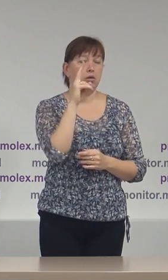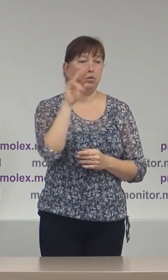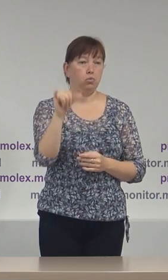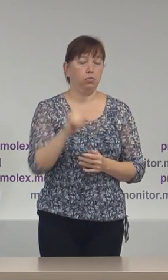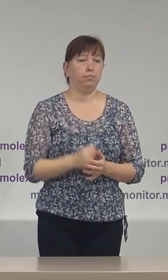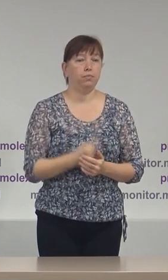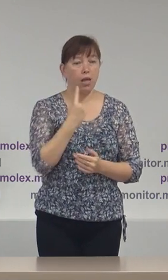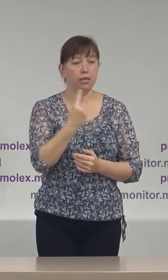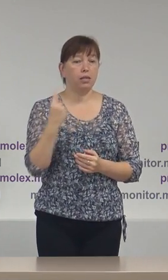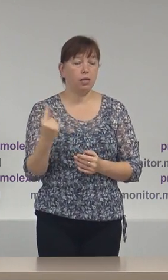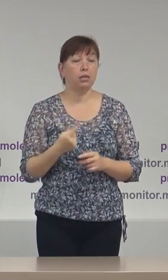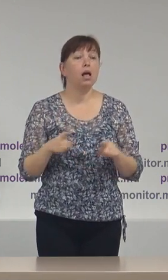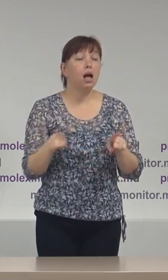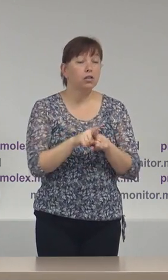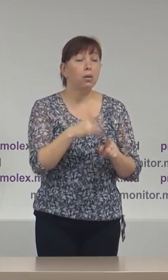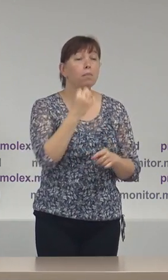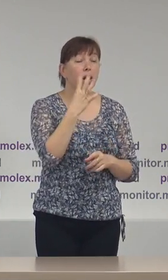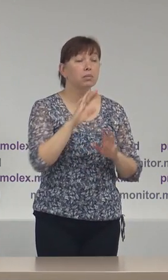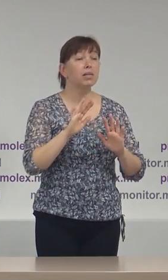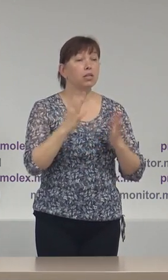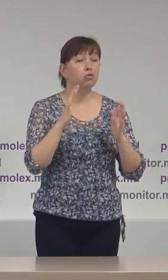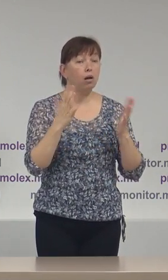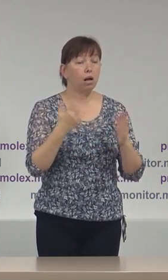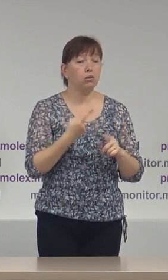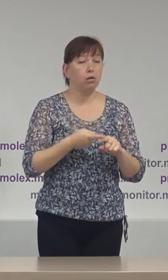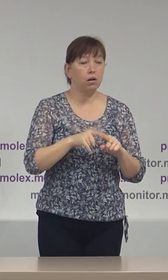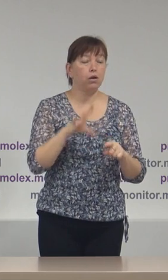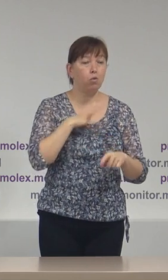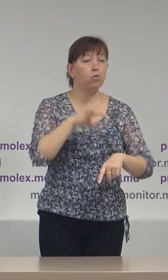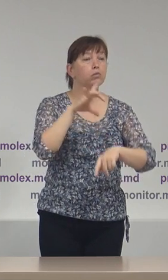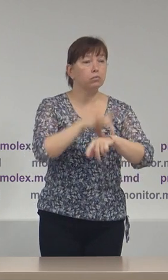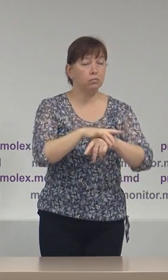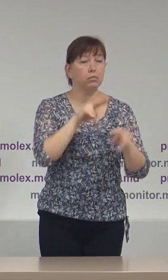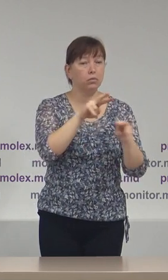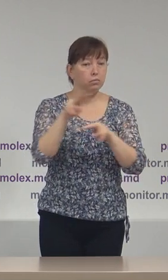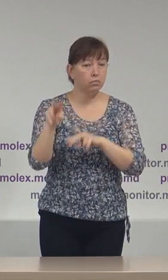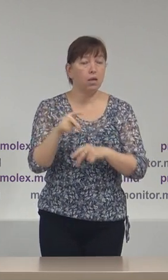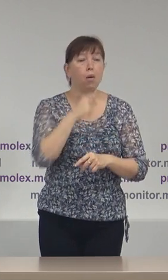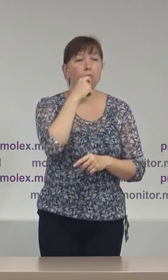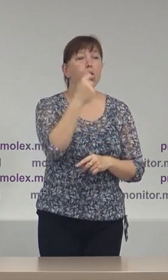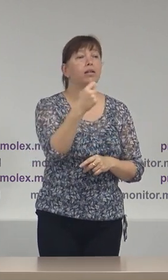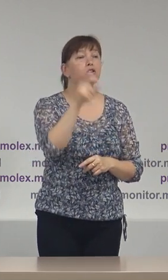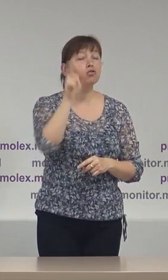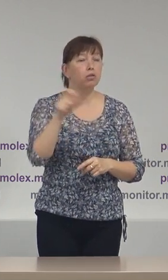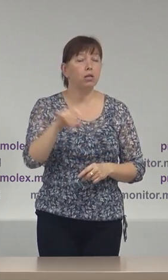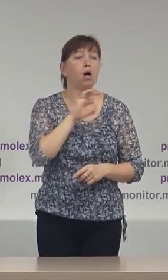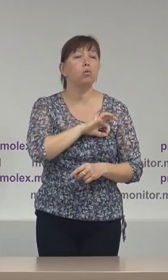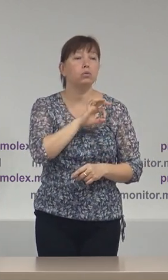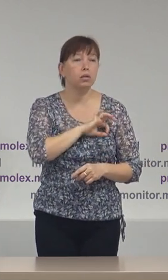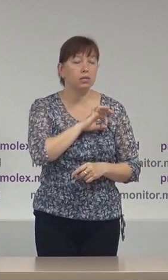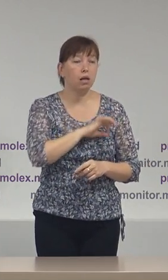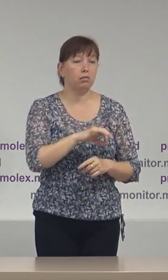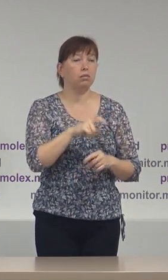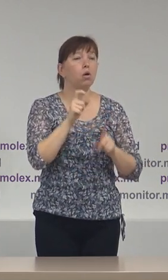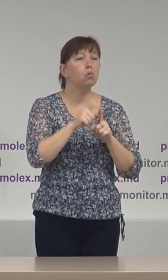în afară de acestea 14 cazuri atestate de observători în care politicienii au utilizat discursul de